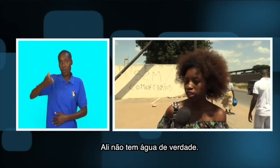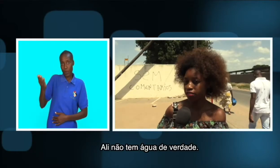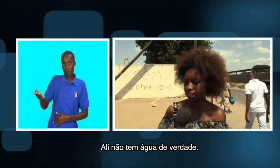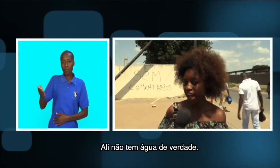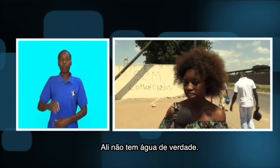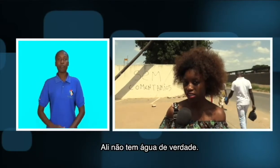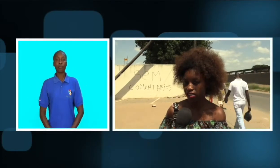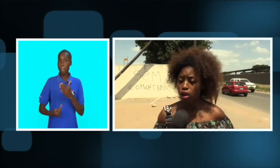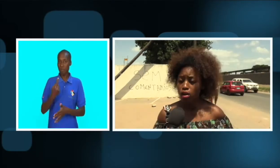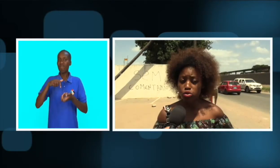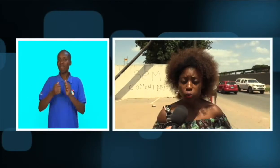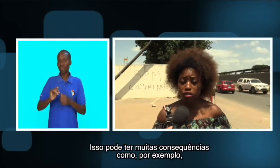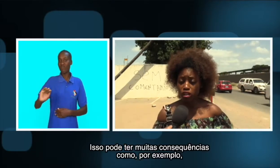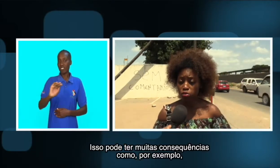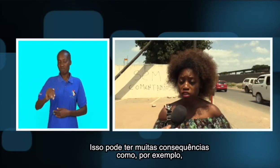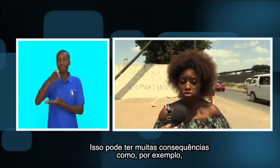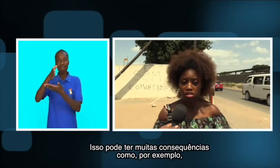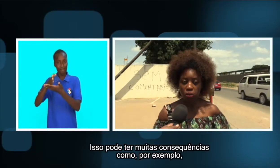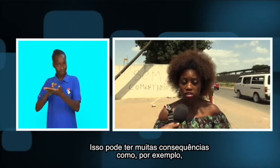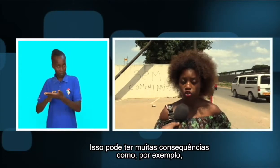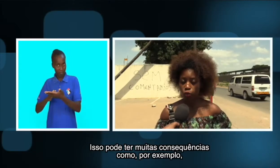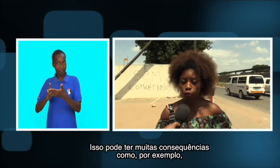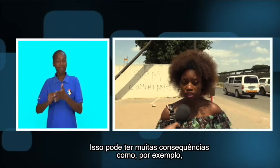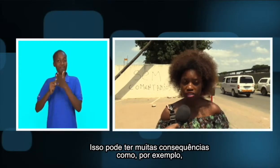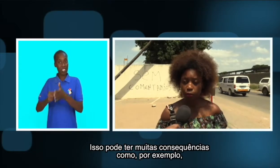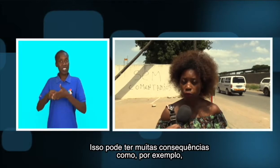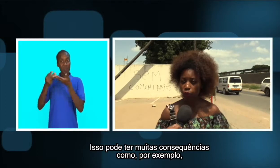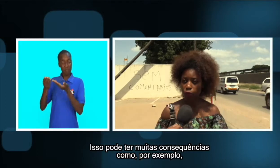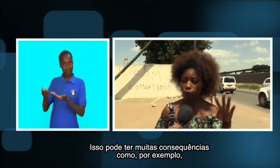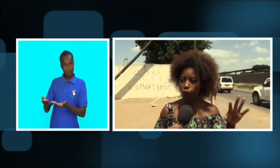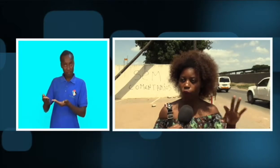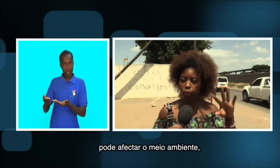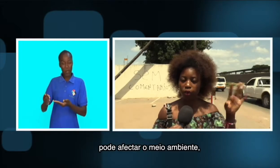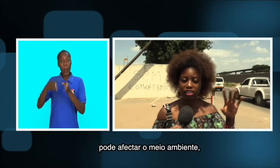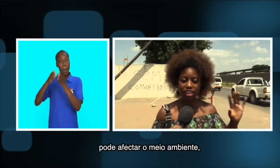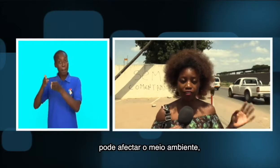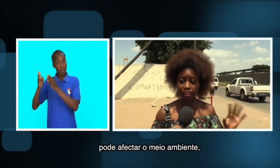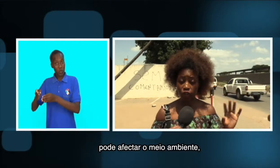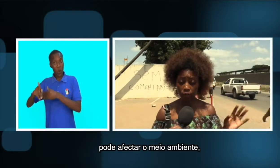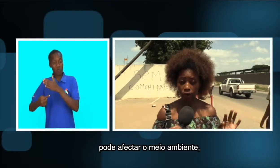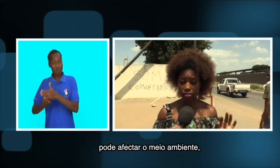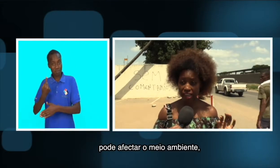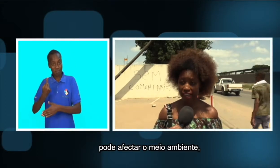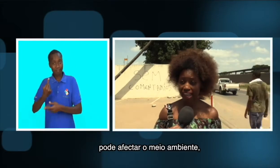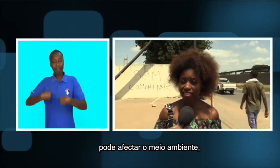de verdade. Isso pode ter muitas consequências como, por exemplo, pode afetar o meio ambiente.